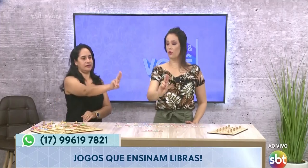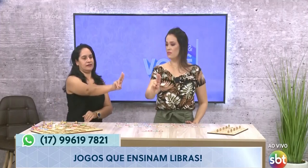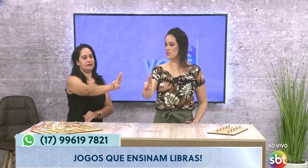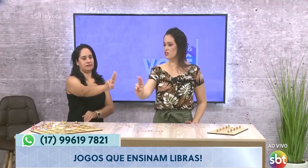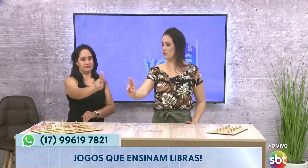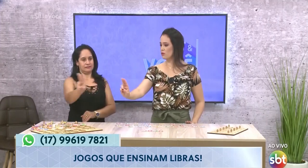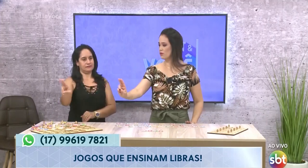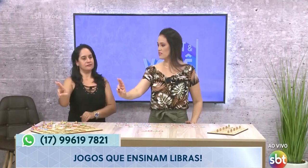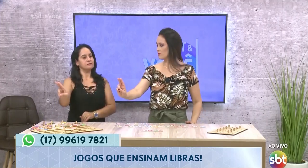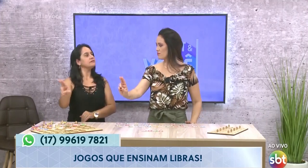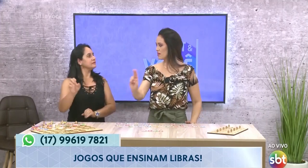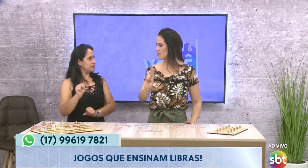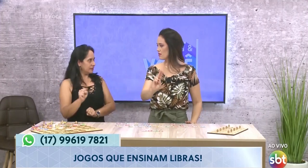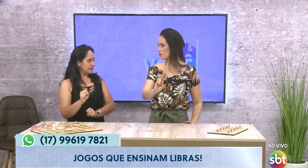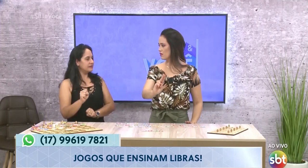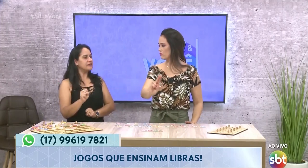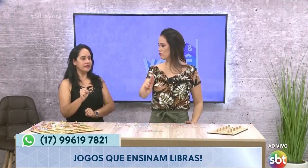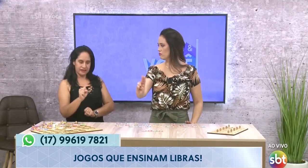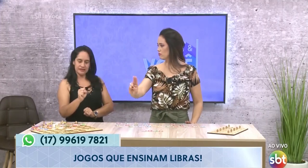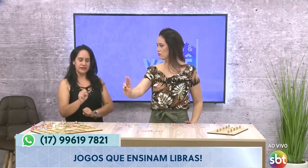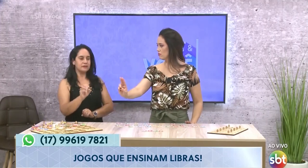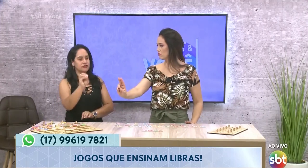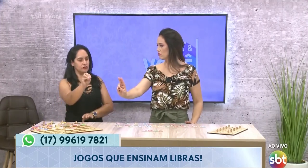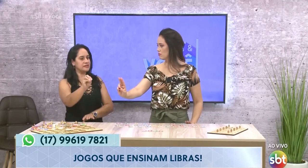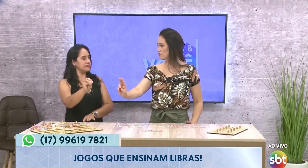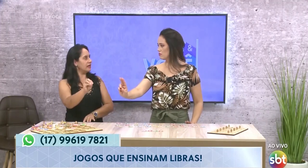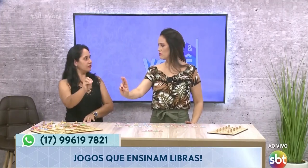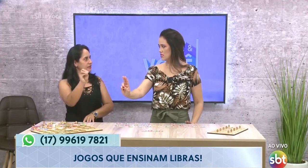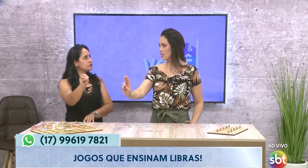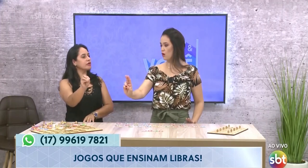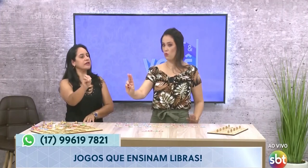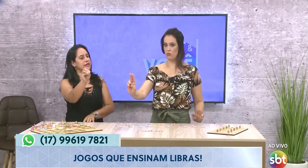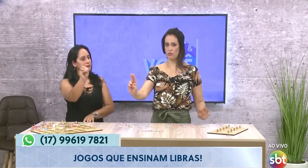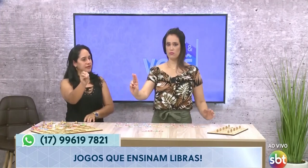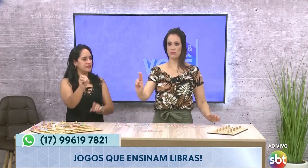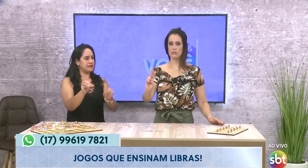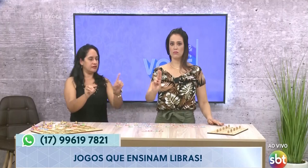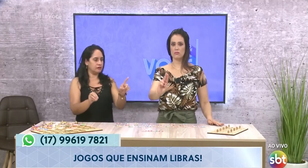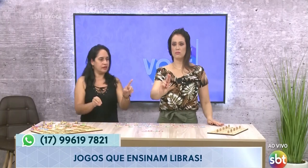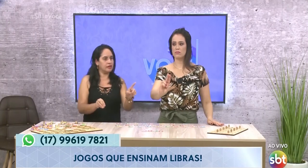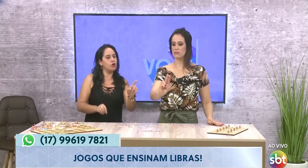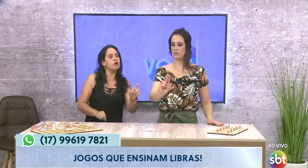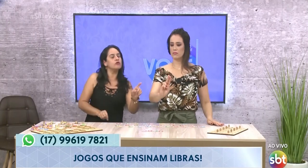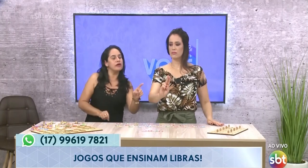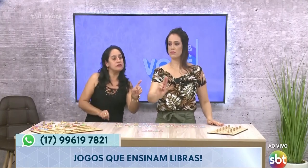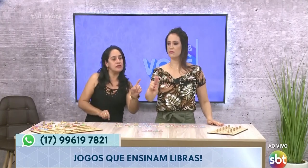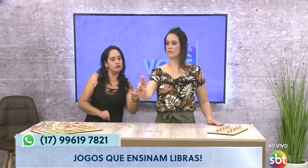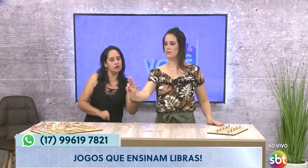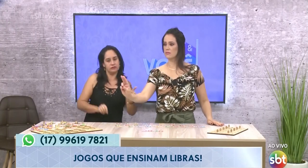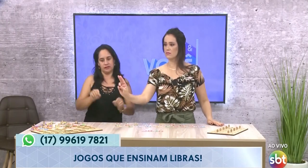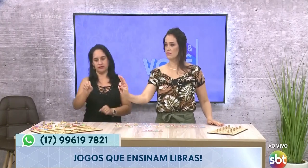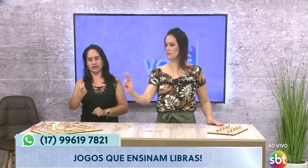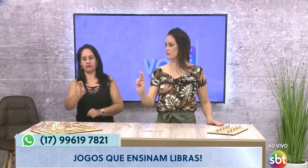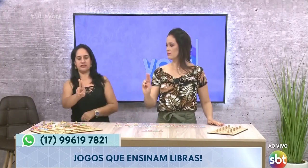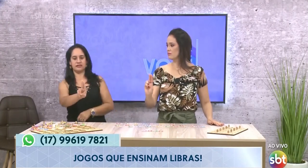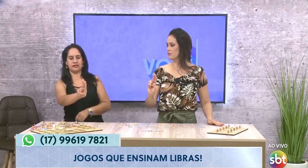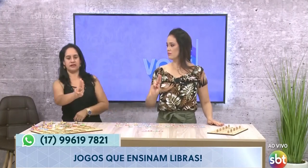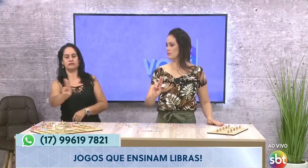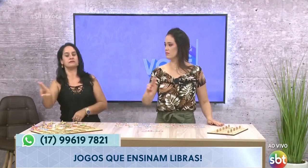Como vocês chamam quando é assim uma frase? É quê? Exatamente. É um sinal. Sinal. Isso aqui representa o quê? Como é o seu nome? Língua de sinais.